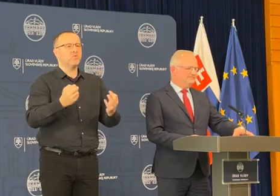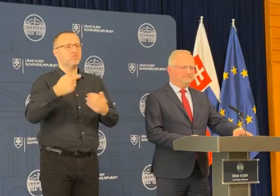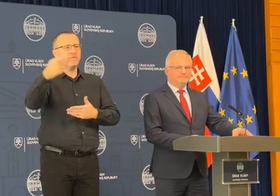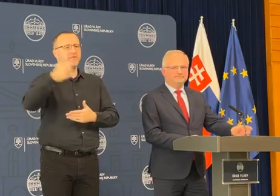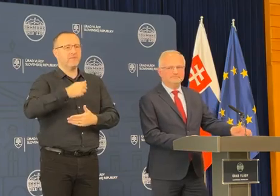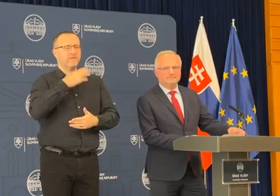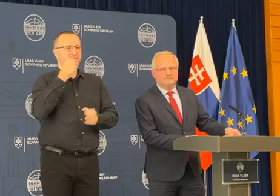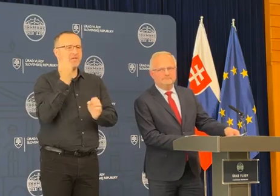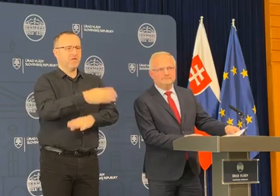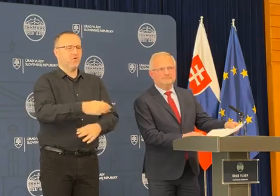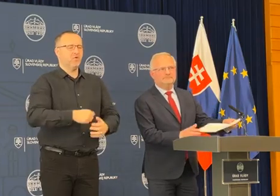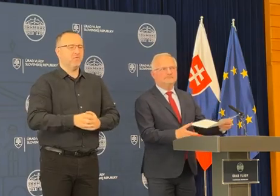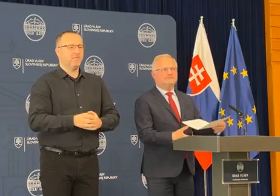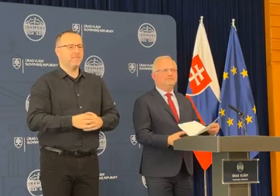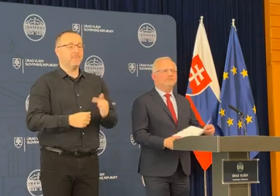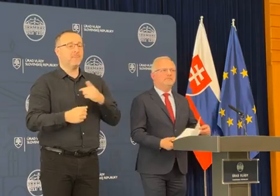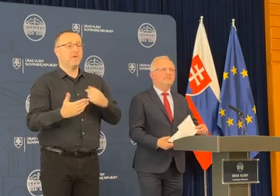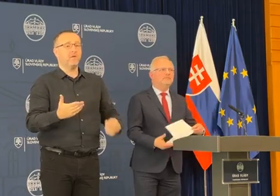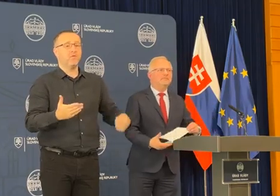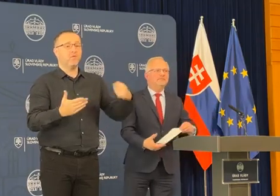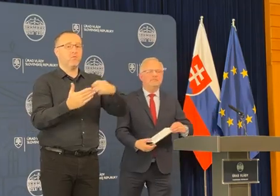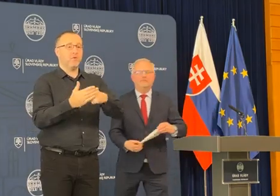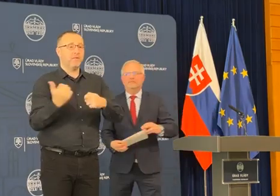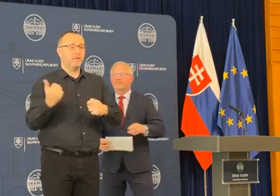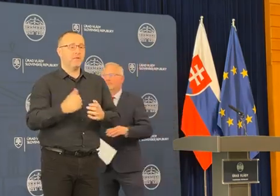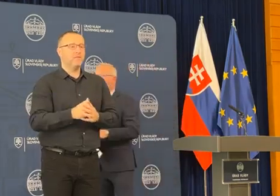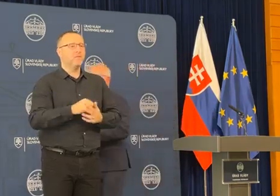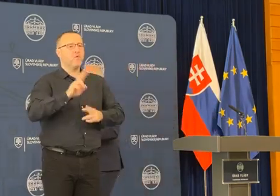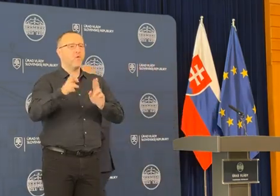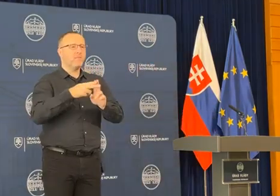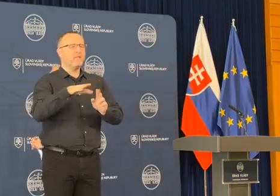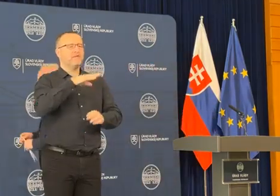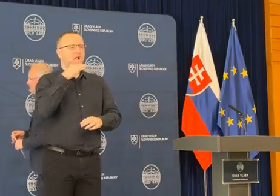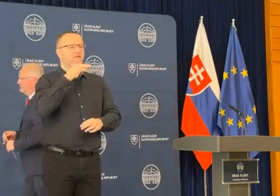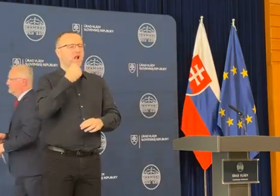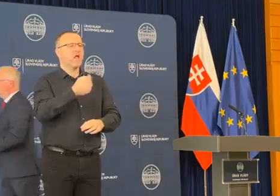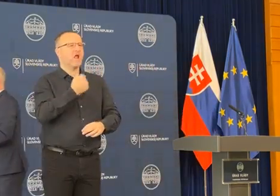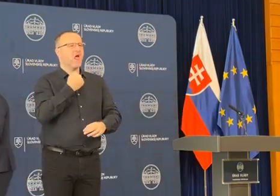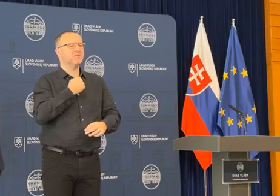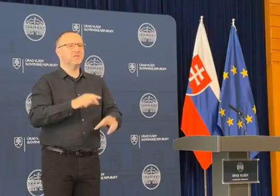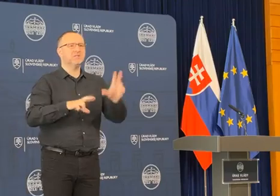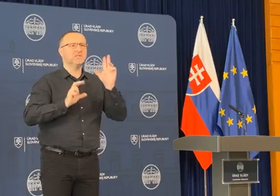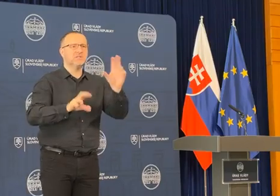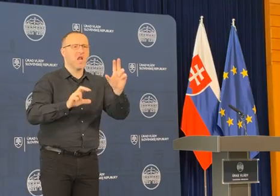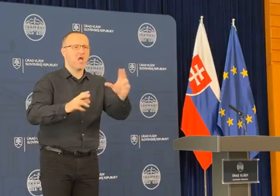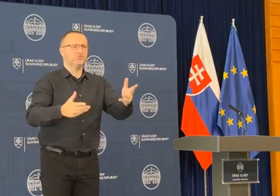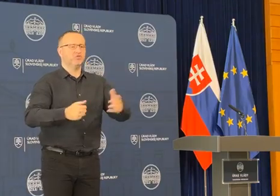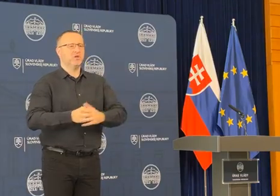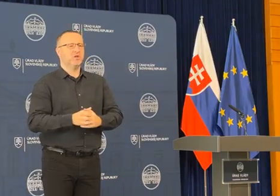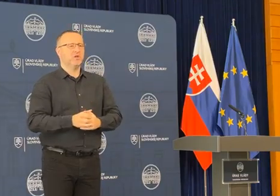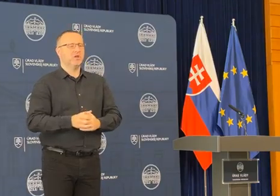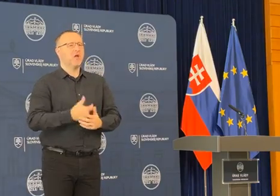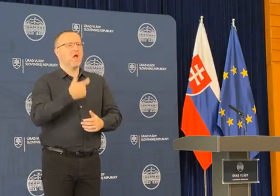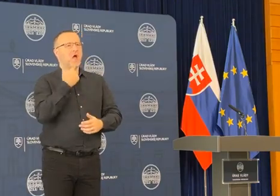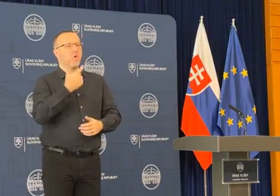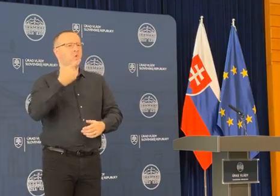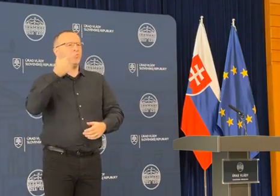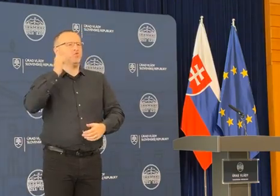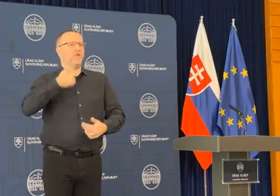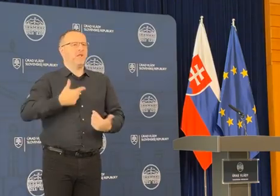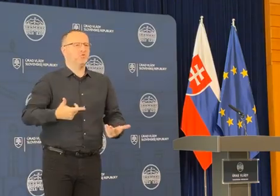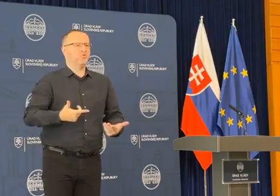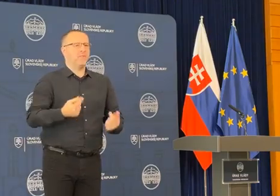rýchly. Ja už možno len dodám, lebo zaznieva teraz opäť veľa hlasov, strašenia, ako zase Slovensko